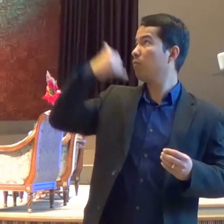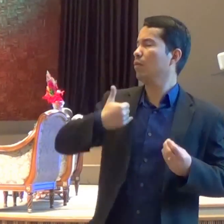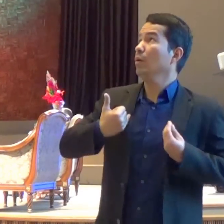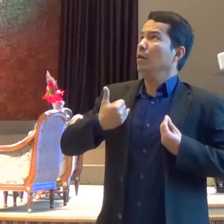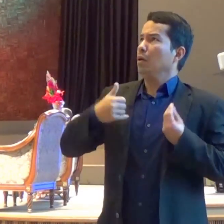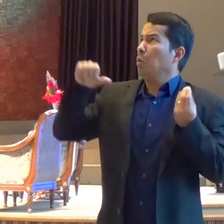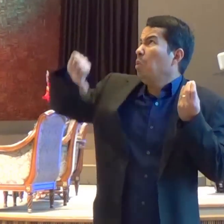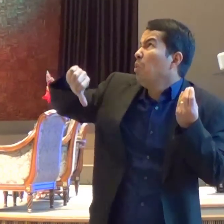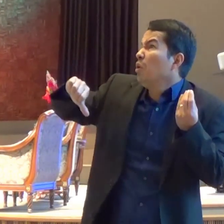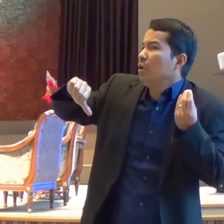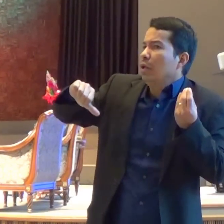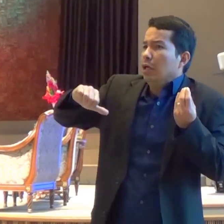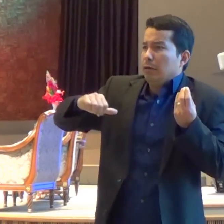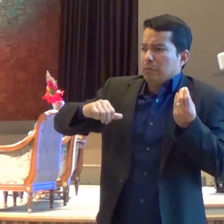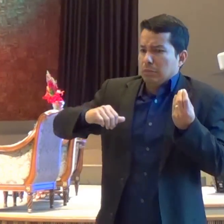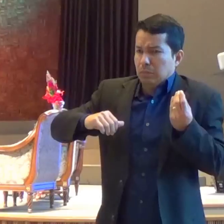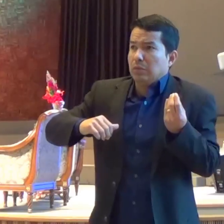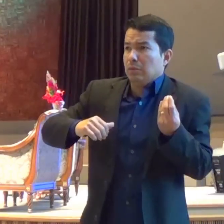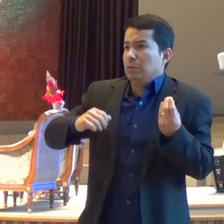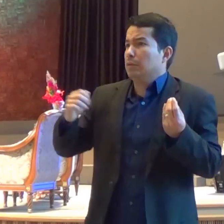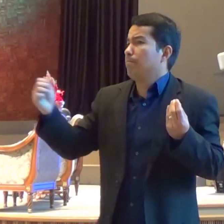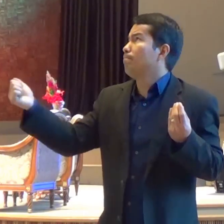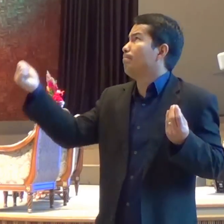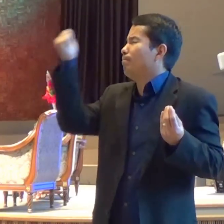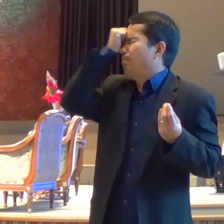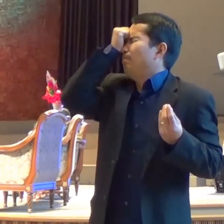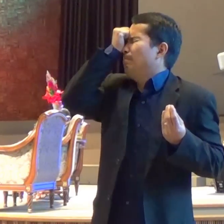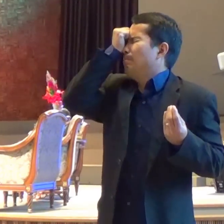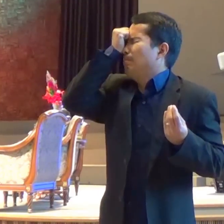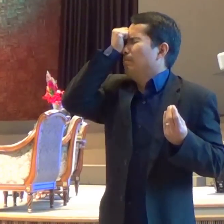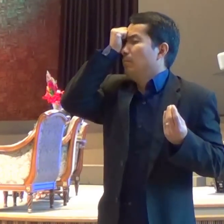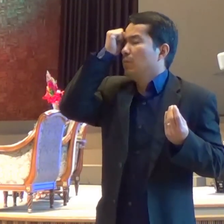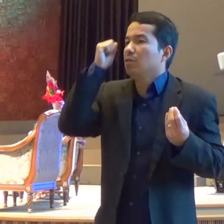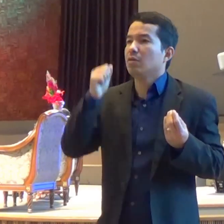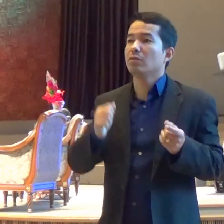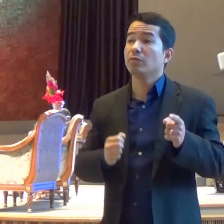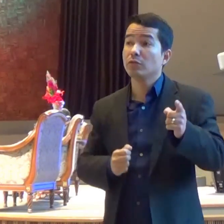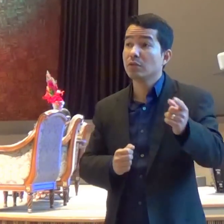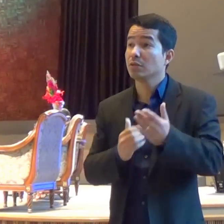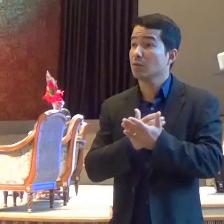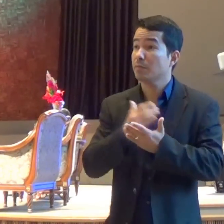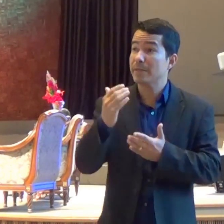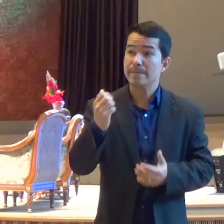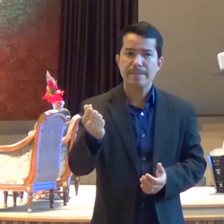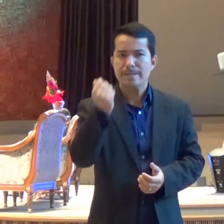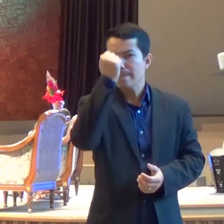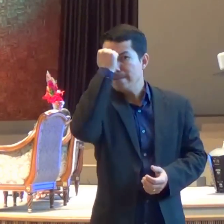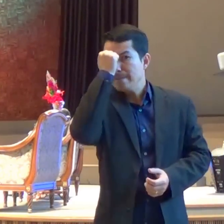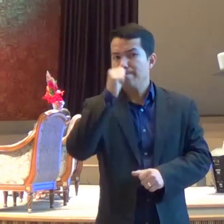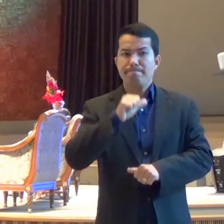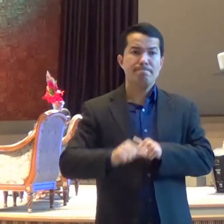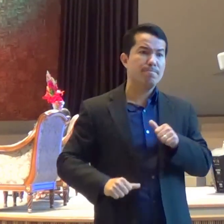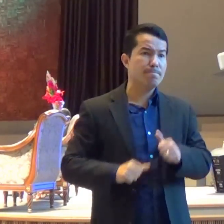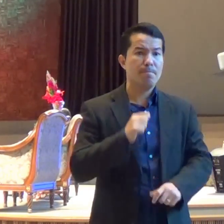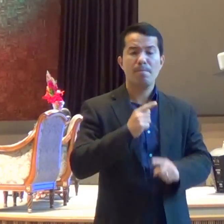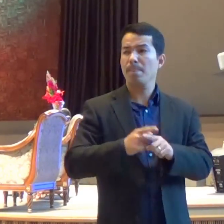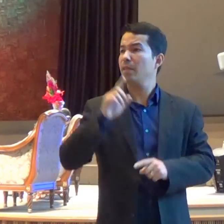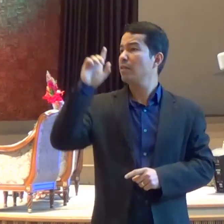volta Eu estou indo Num sentido Eu tenho que mudar De sentido E aí eu vou deixar Deus Começar A